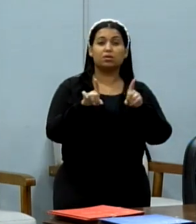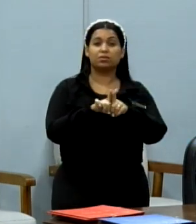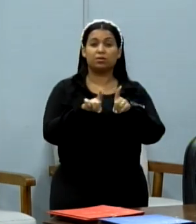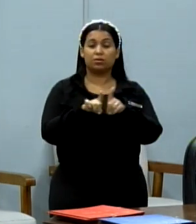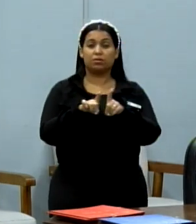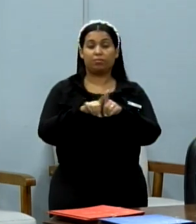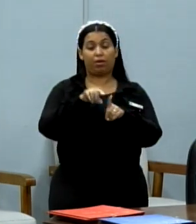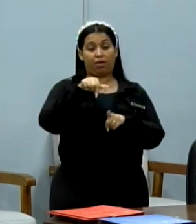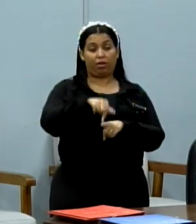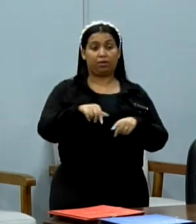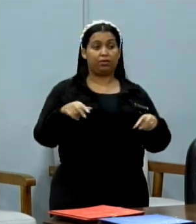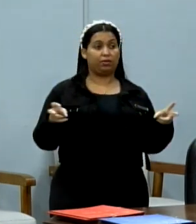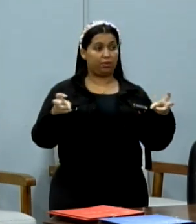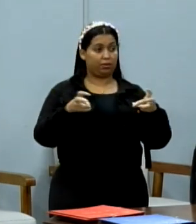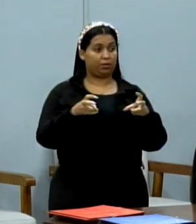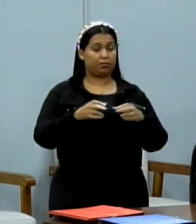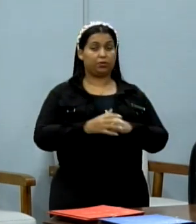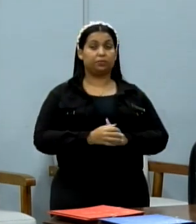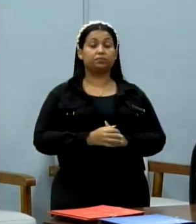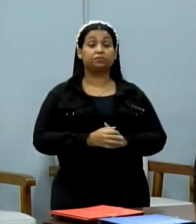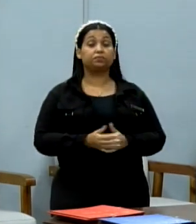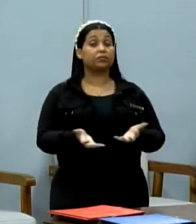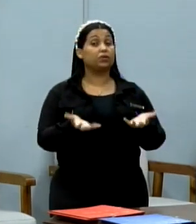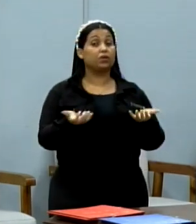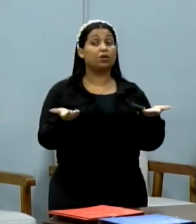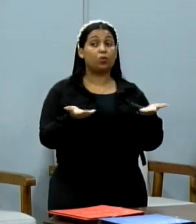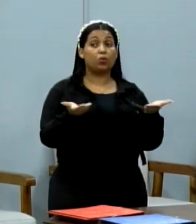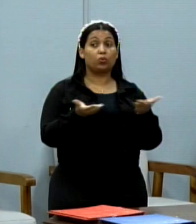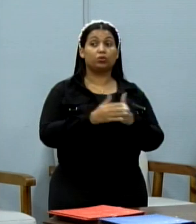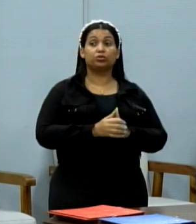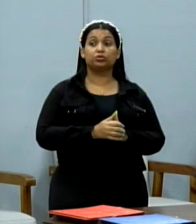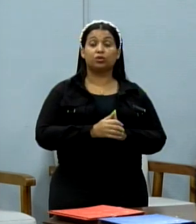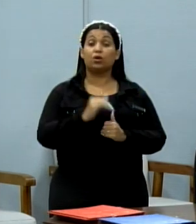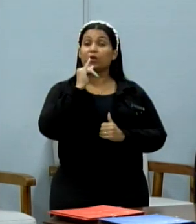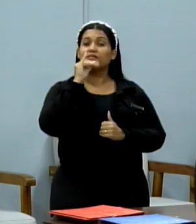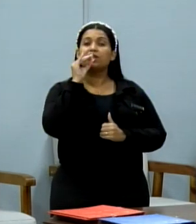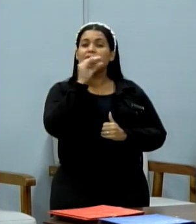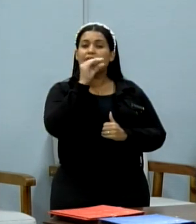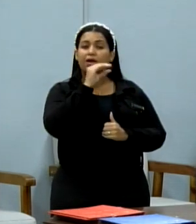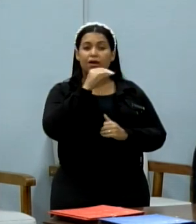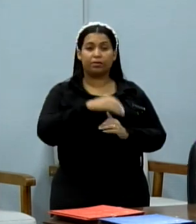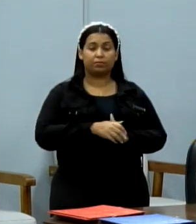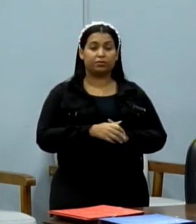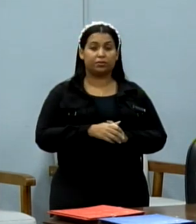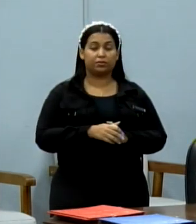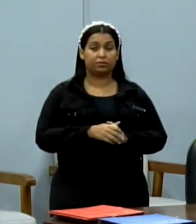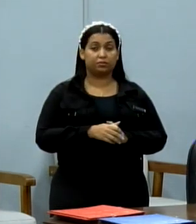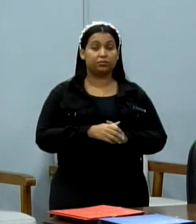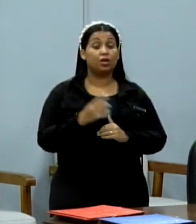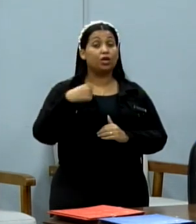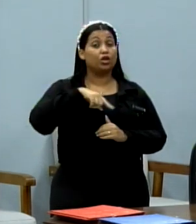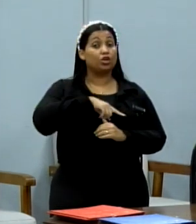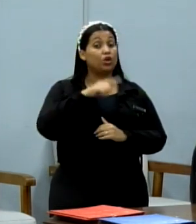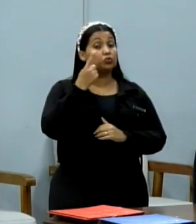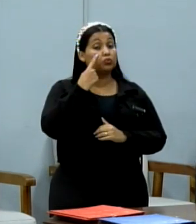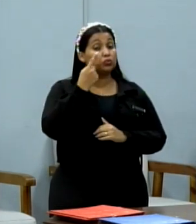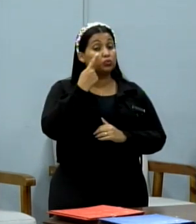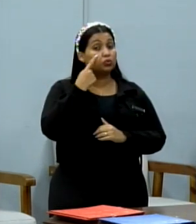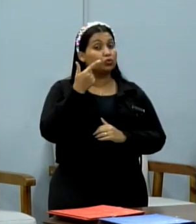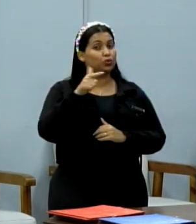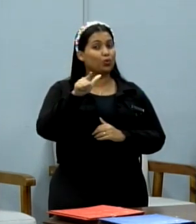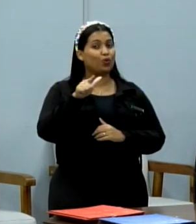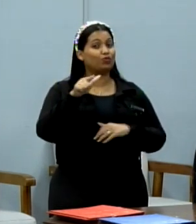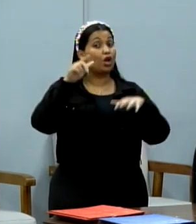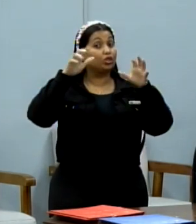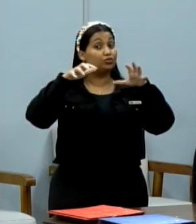aqui no nosso plenário. Eu gostaria hoje de fazer uma fala bem breve, nós estamos observando novamente o